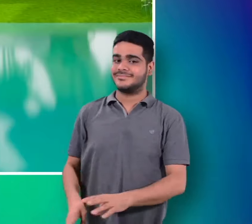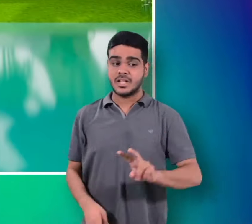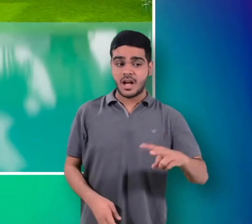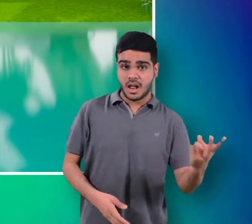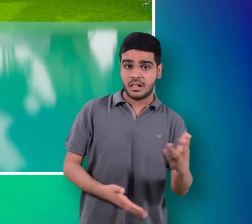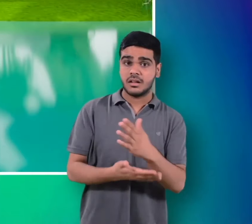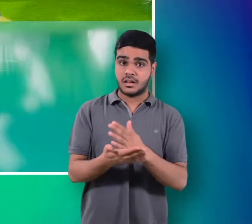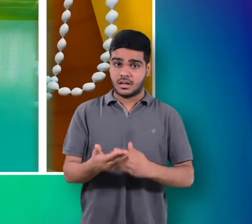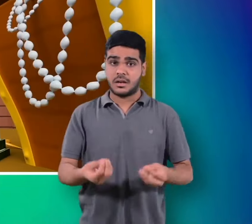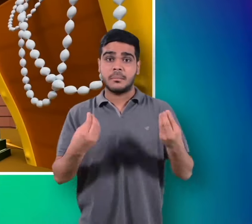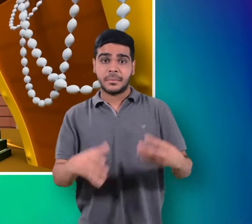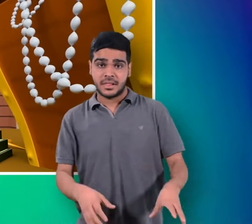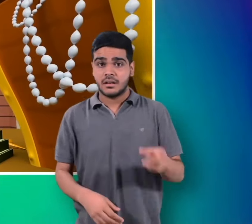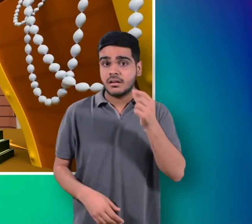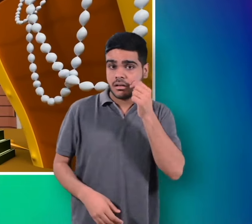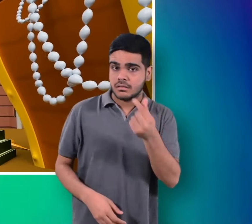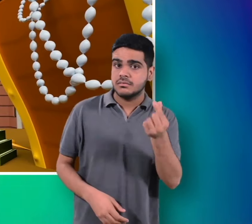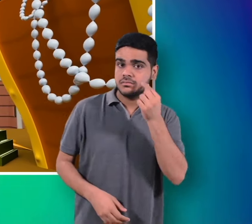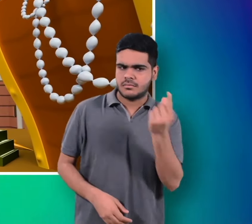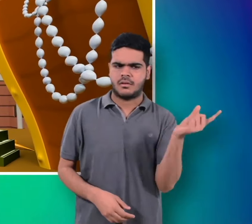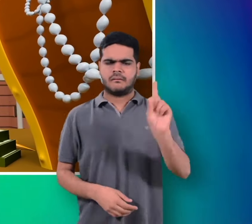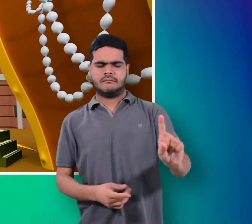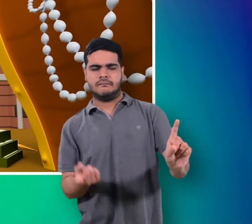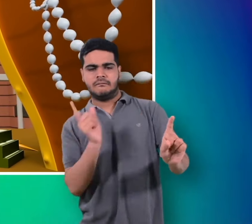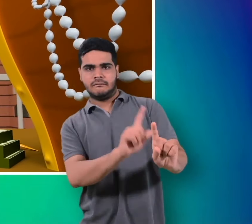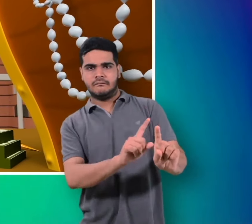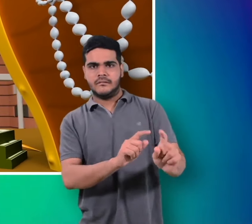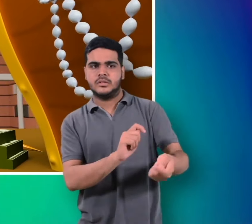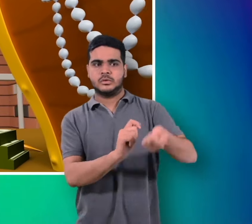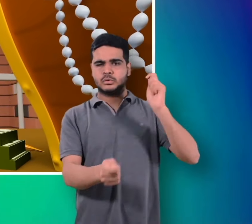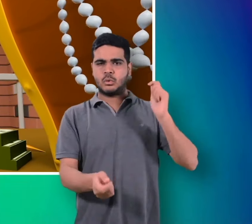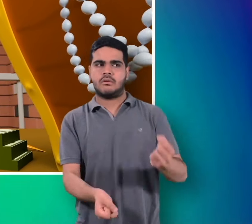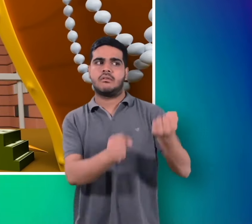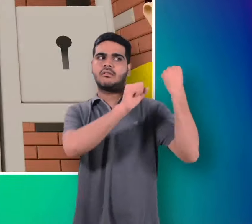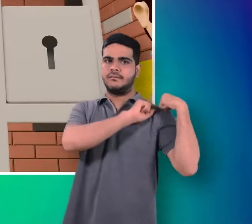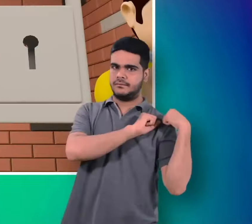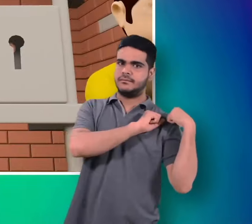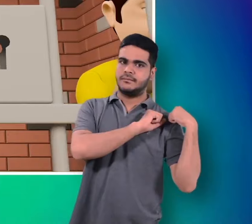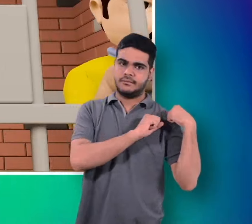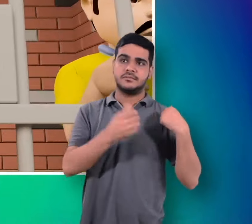बाकी जो बच्चा था काले चोर ले गए